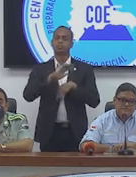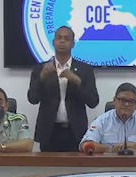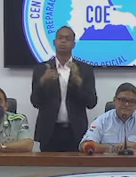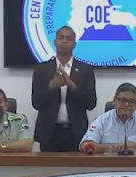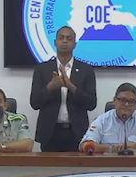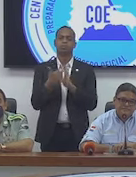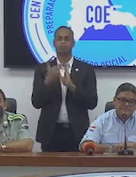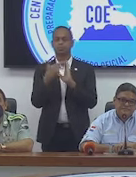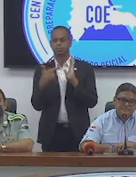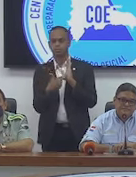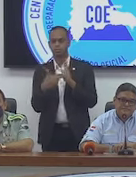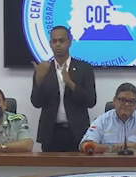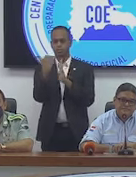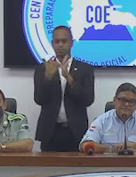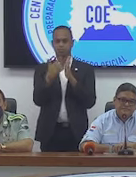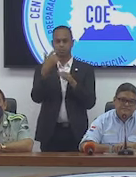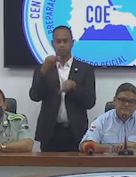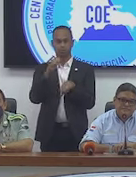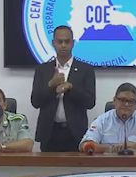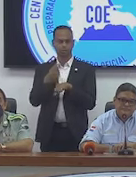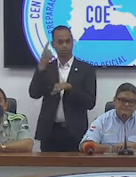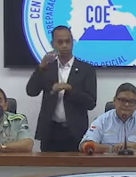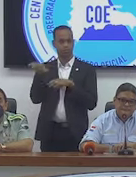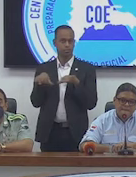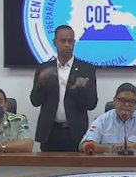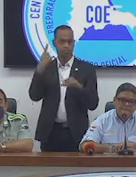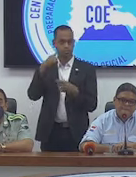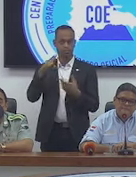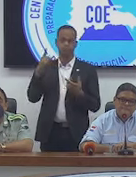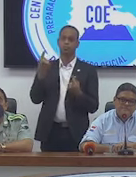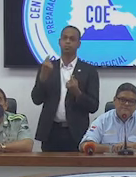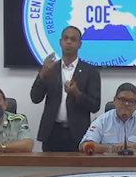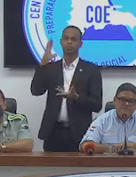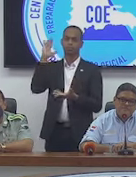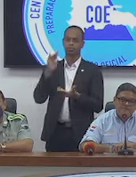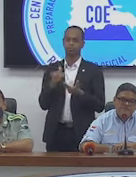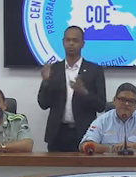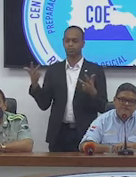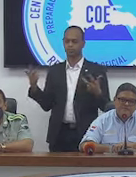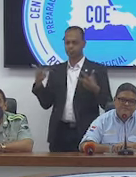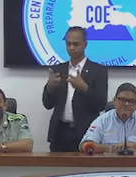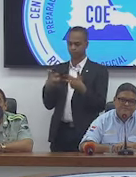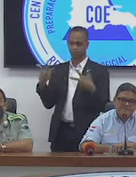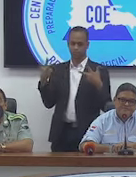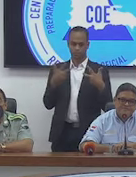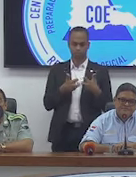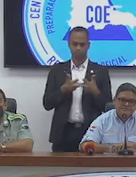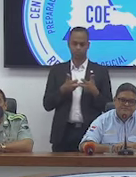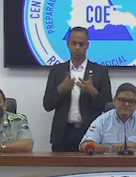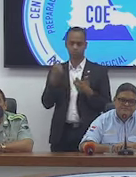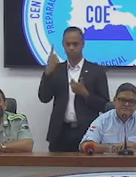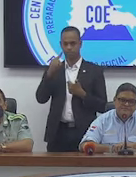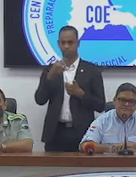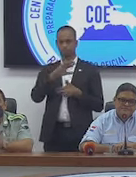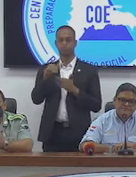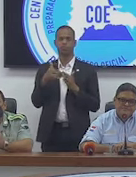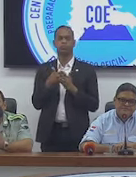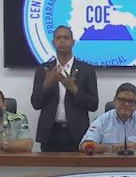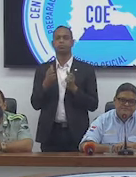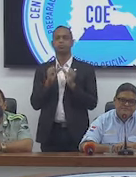normas establecidas para este operativo, con el fin de reducir y prevenir accidentes de tránsito, para evitar que